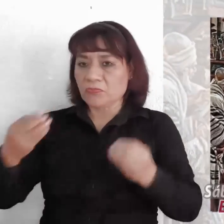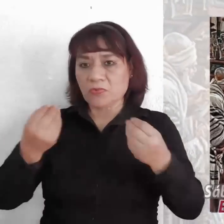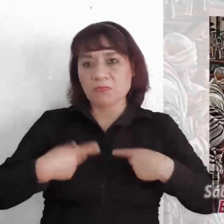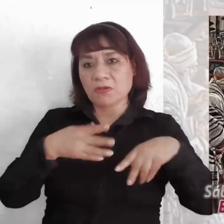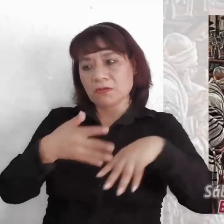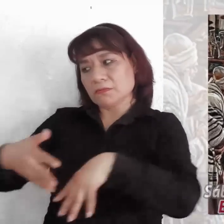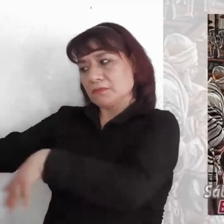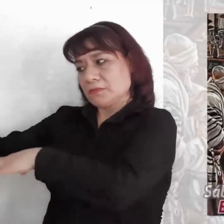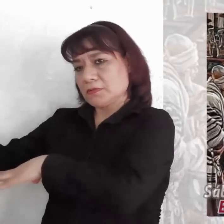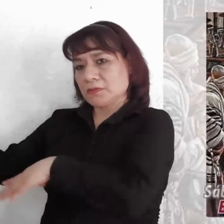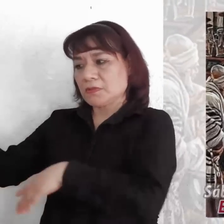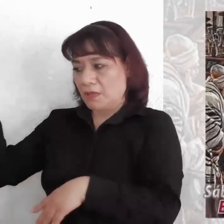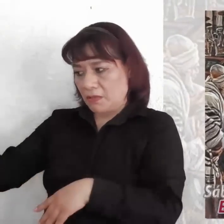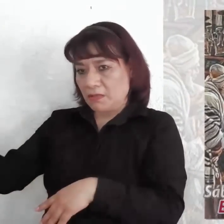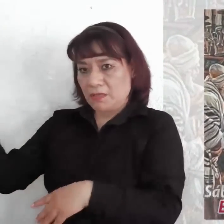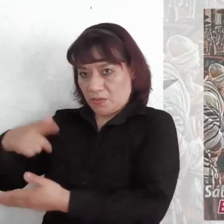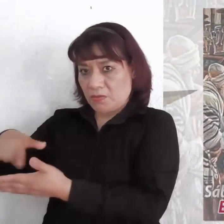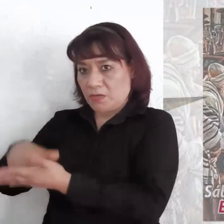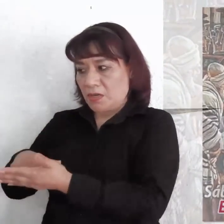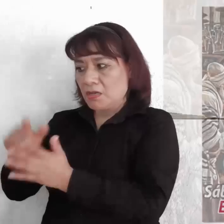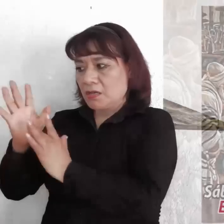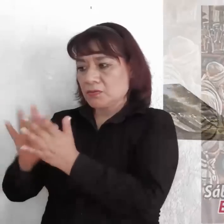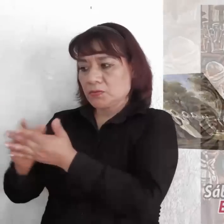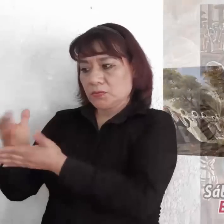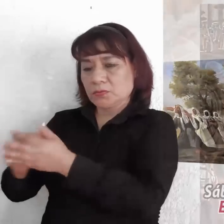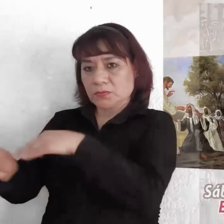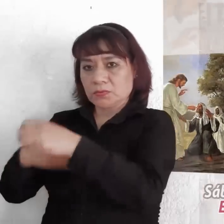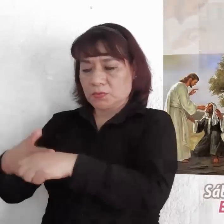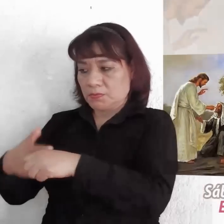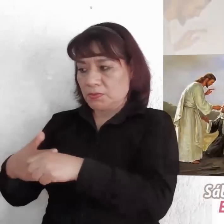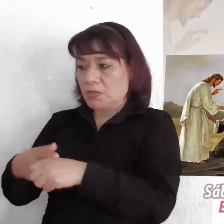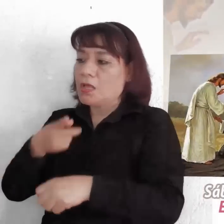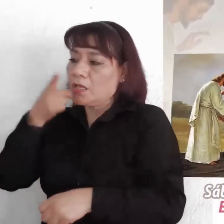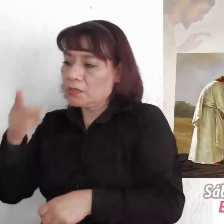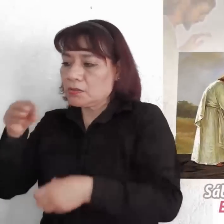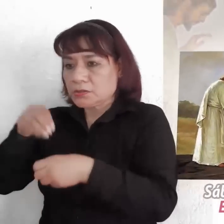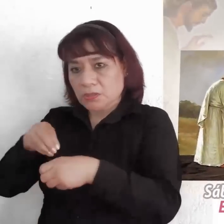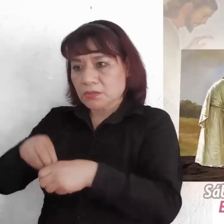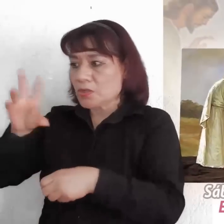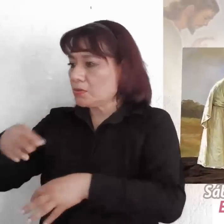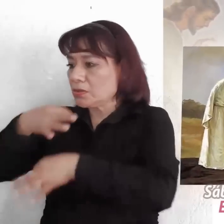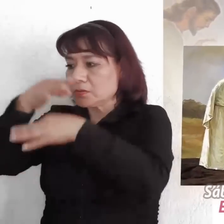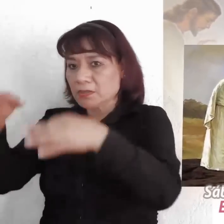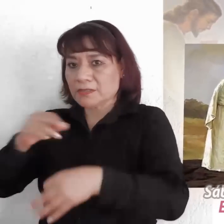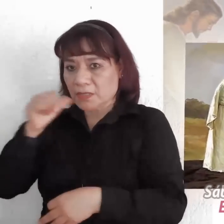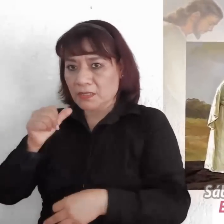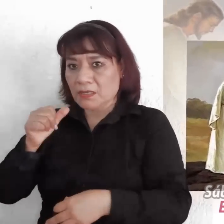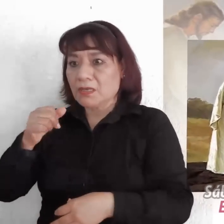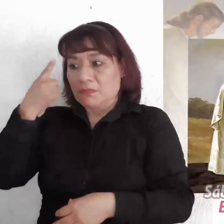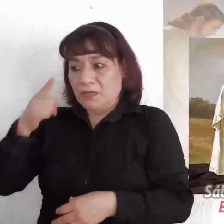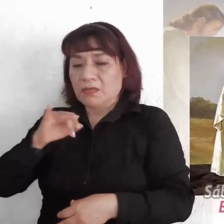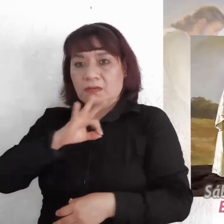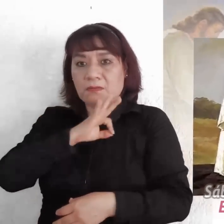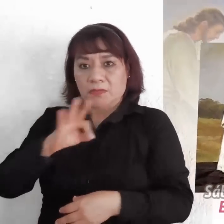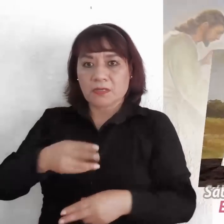lo siguieron y Él curó a todos los enfermos, y les mandó enérgicamente que no lo publicaran. Para que se